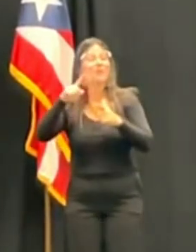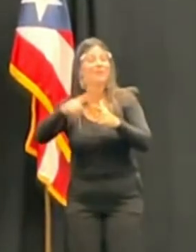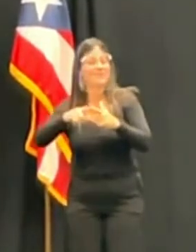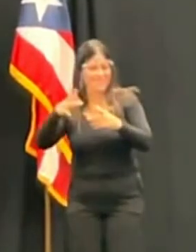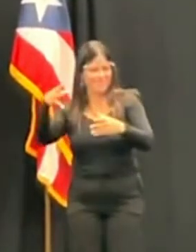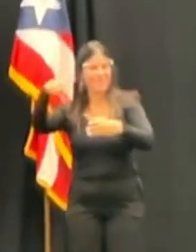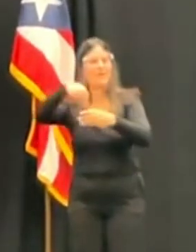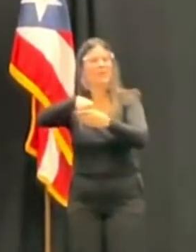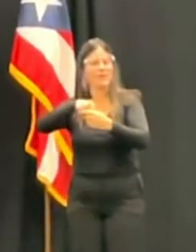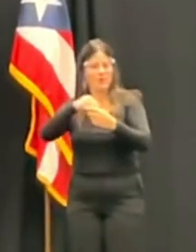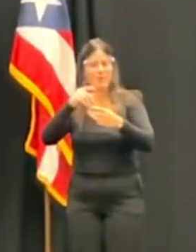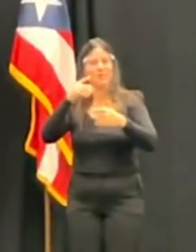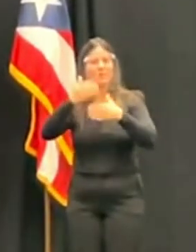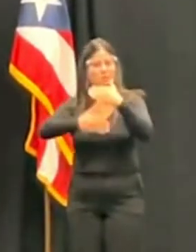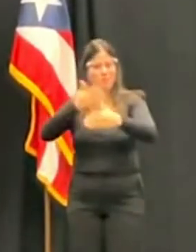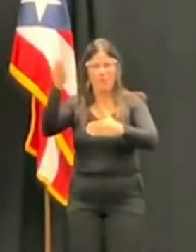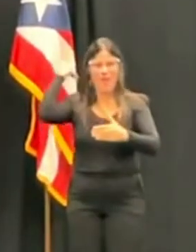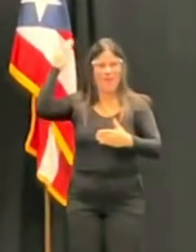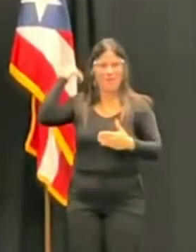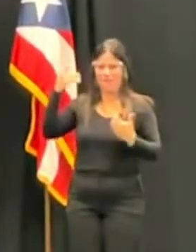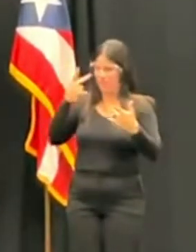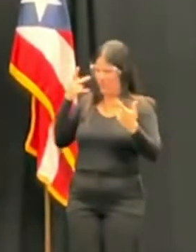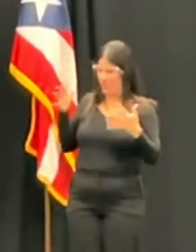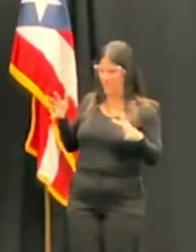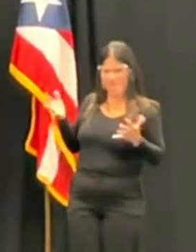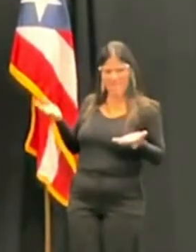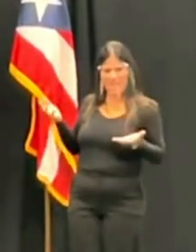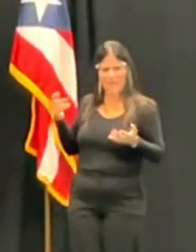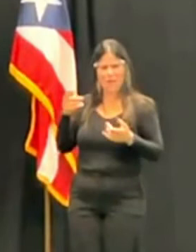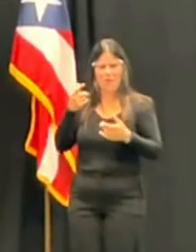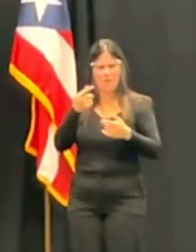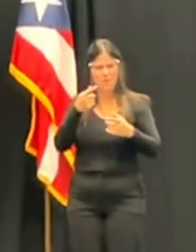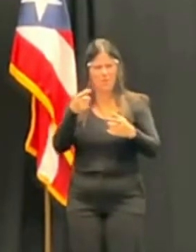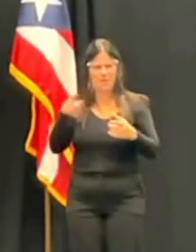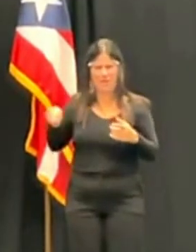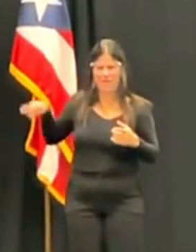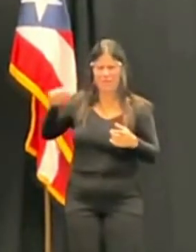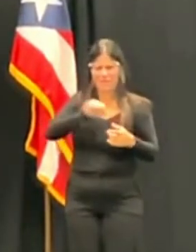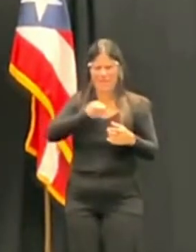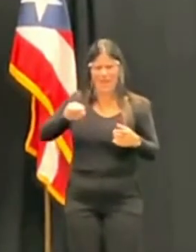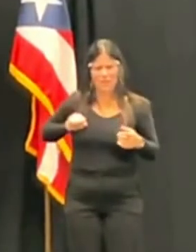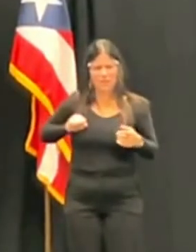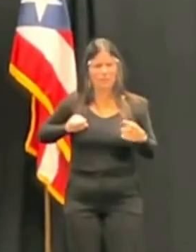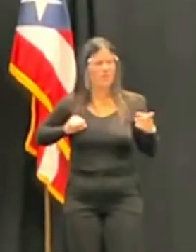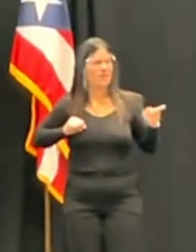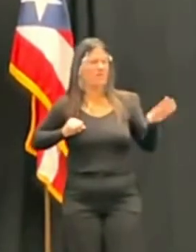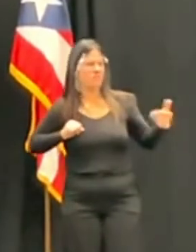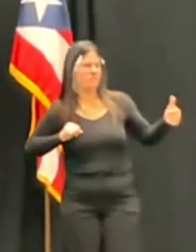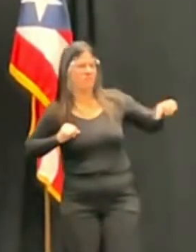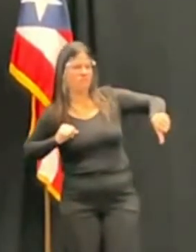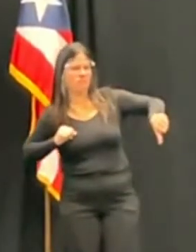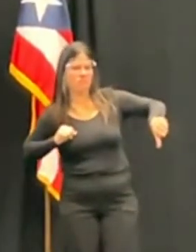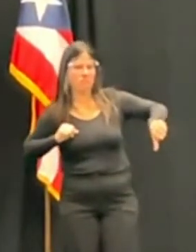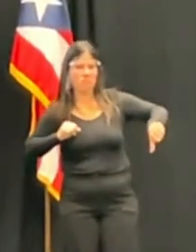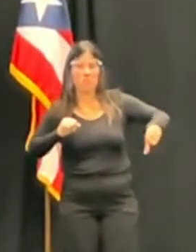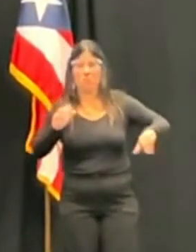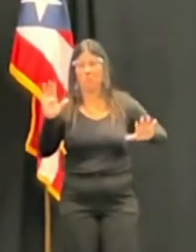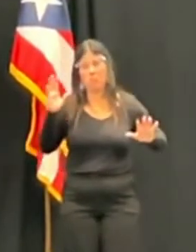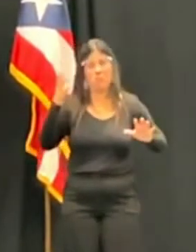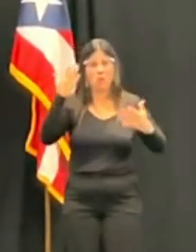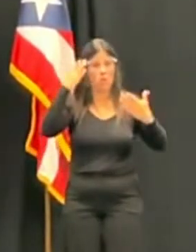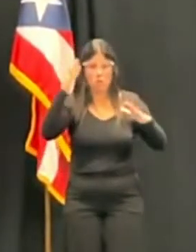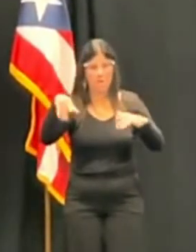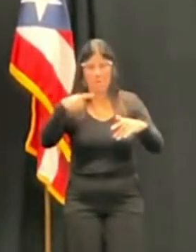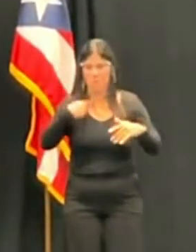anteriormente, hay algunos que el consejo del Senado es que no lo va a confirmar por X o Y razón, y nosotros en algunas ocasiones